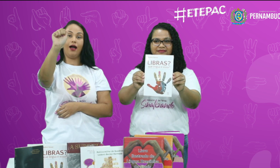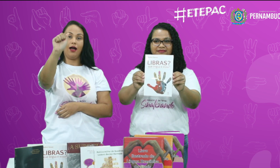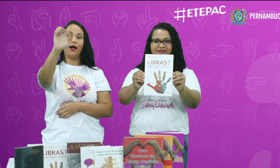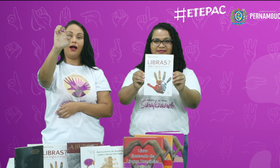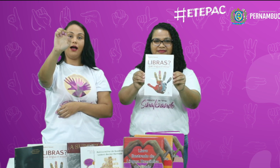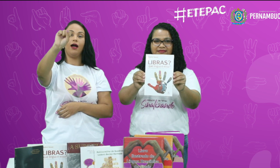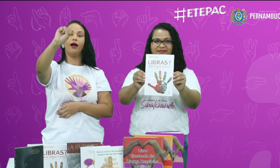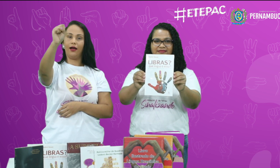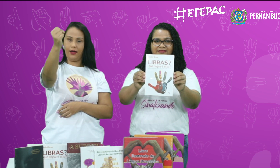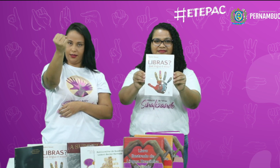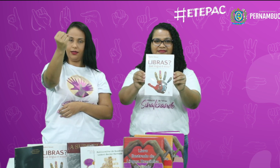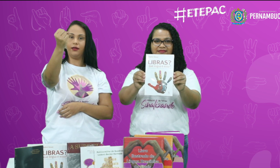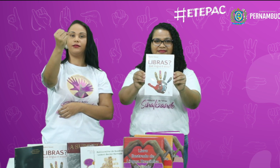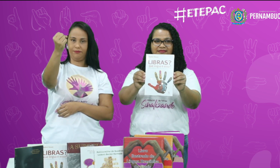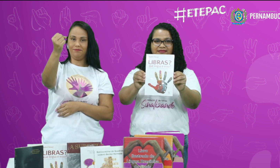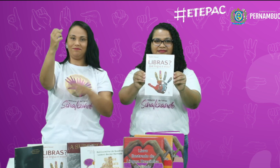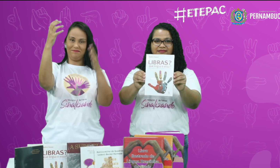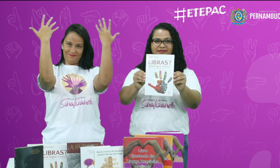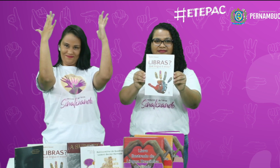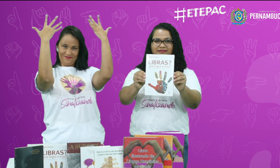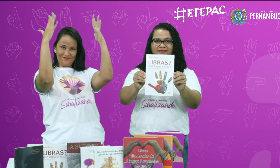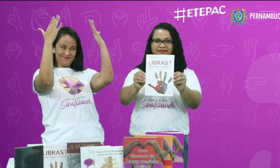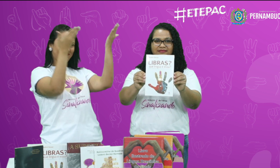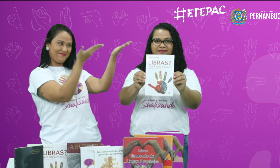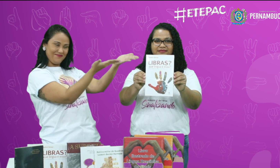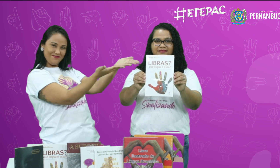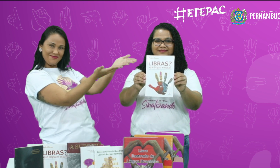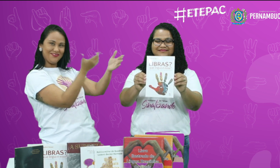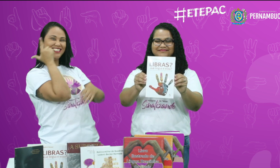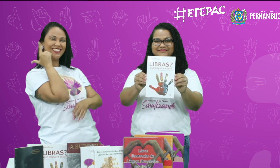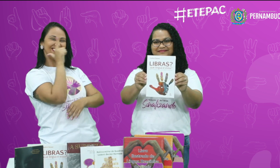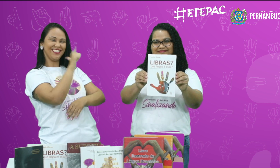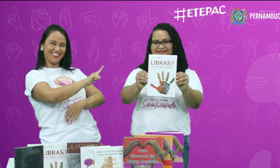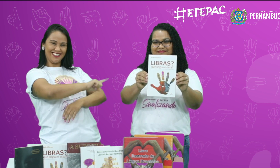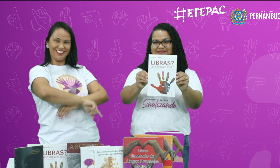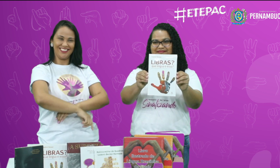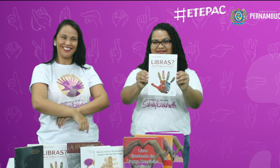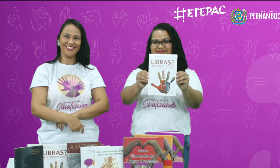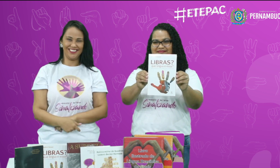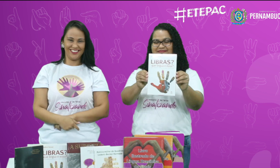Miguel Arraes. Miguel Arraes. Desculpa, gente. Ganhou o livro.